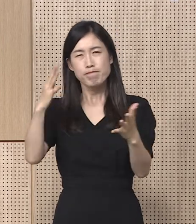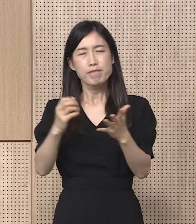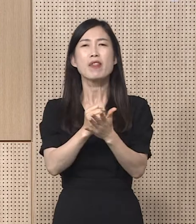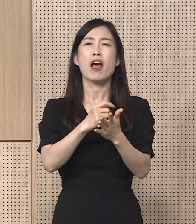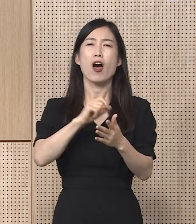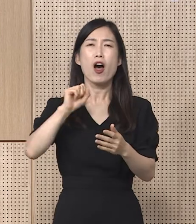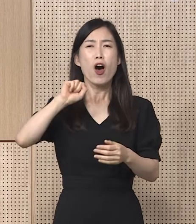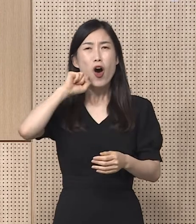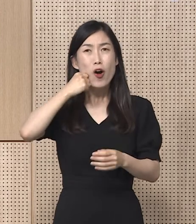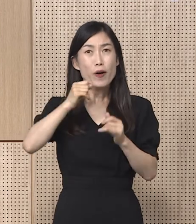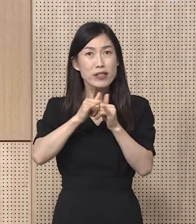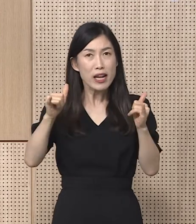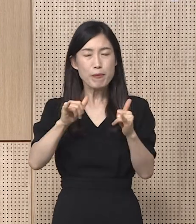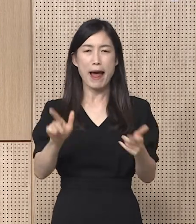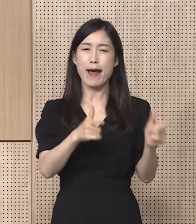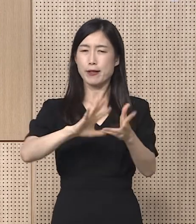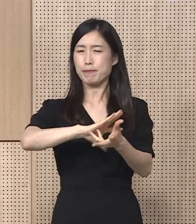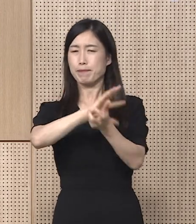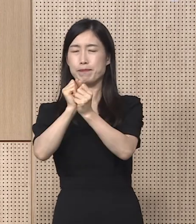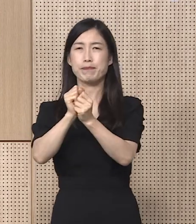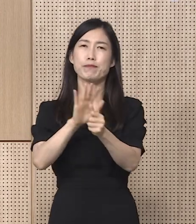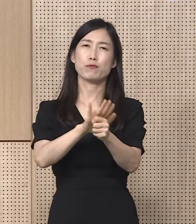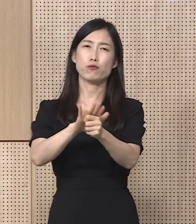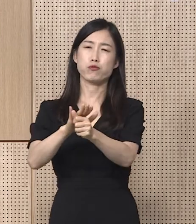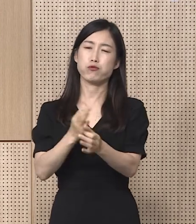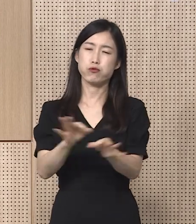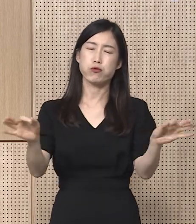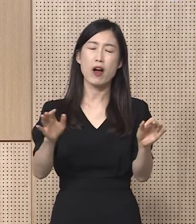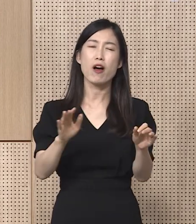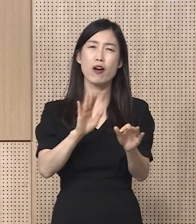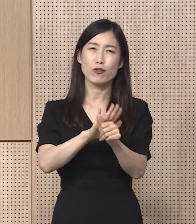이루어질 수 있도록 차질 없이 준비해 나갈 예정입니다.